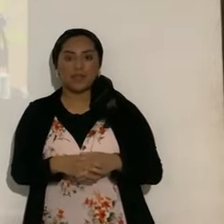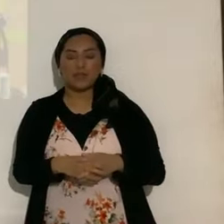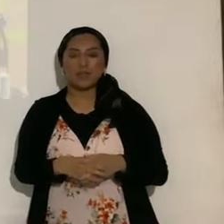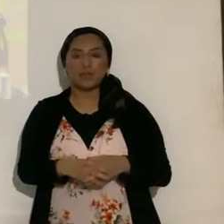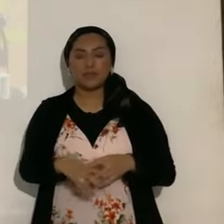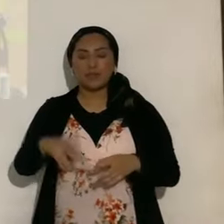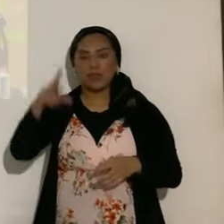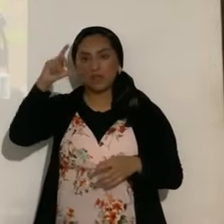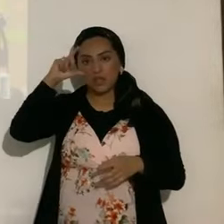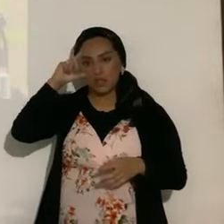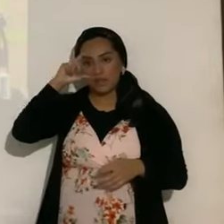parcial,